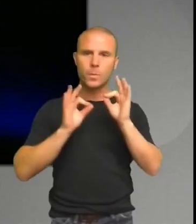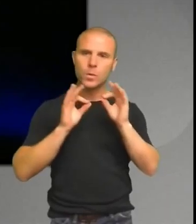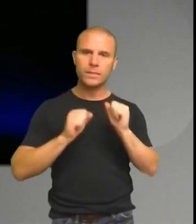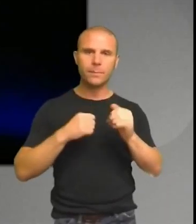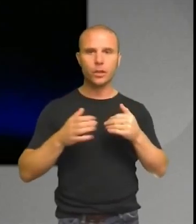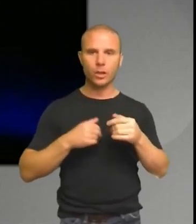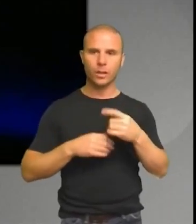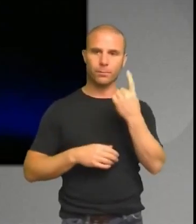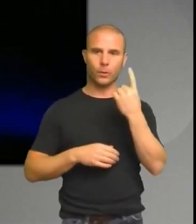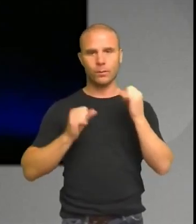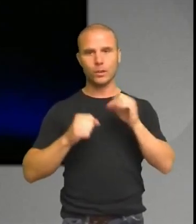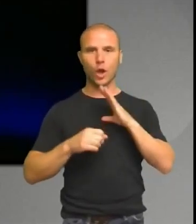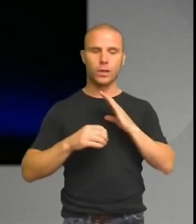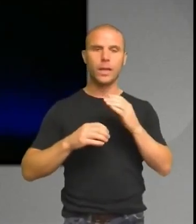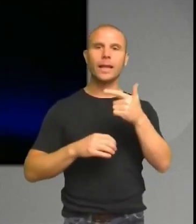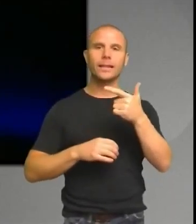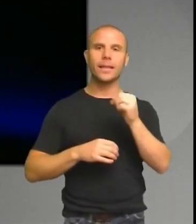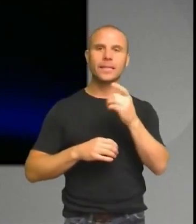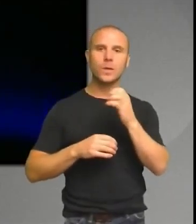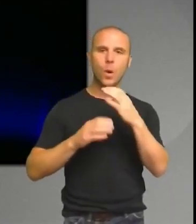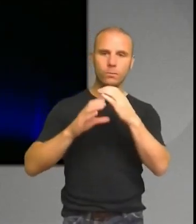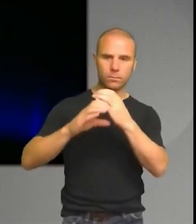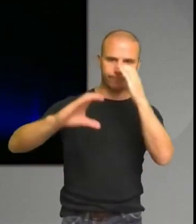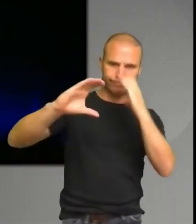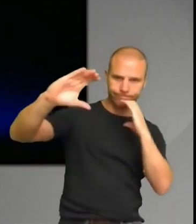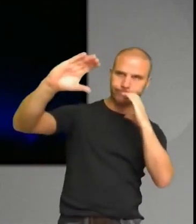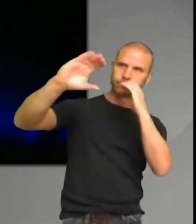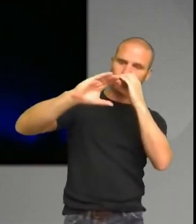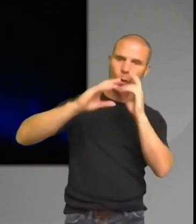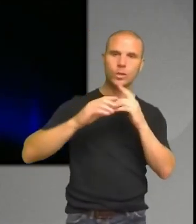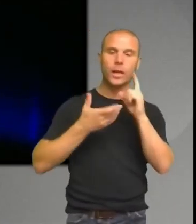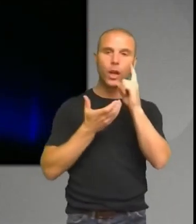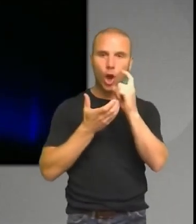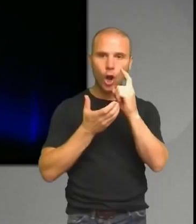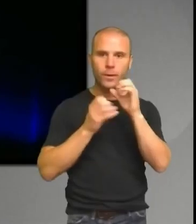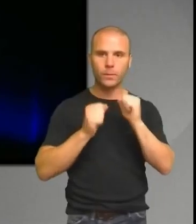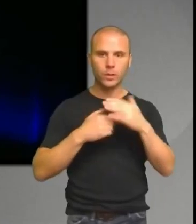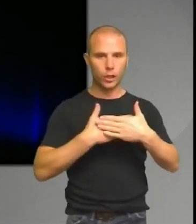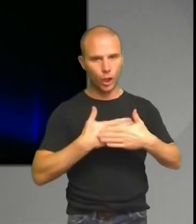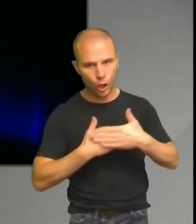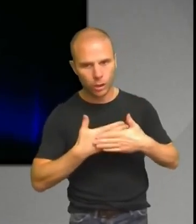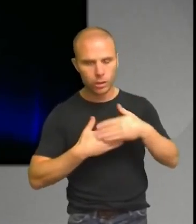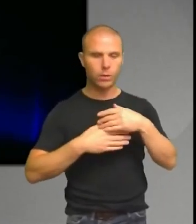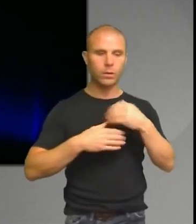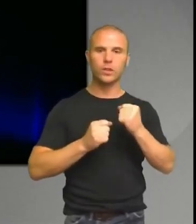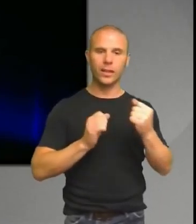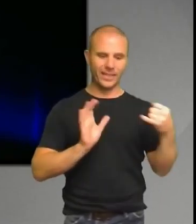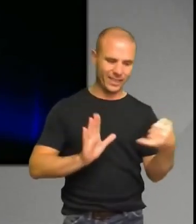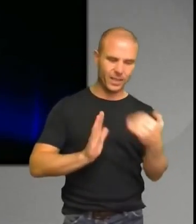lagom stort teleskop som man behöver en lagom känslig kamera och man ska ha en dator. Och man ska ha lyss program och man ska ha en stjärna med en